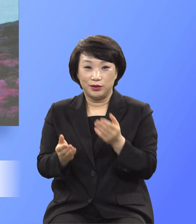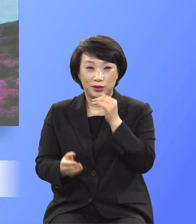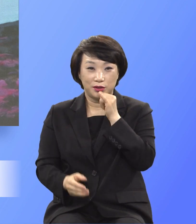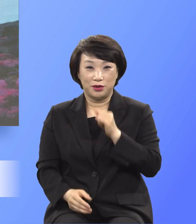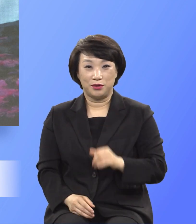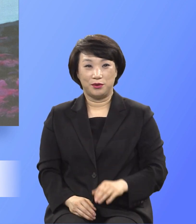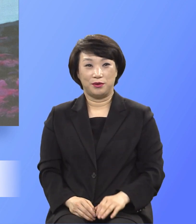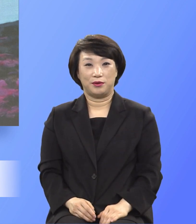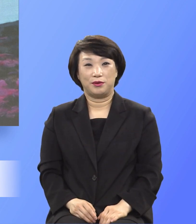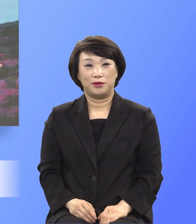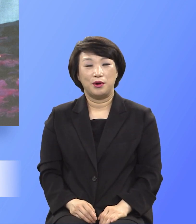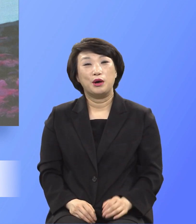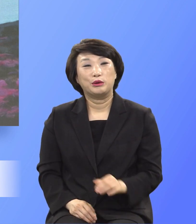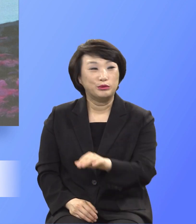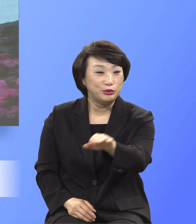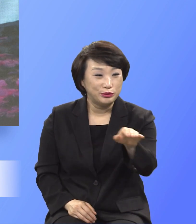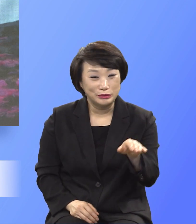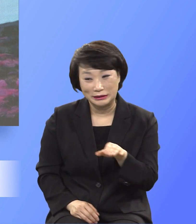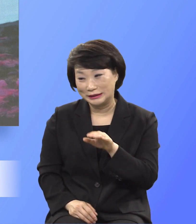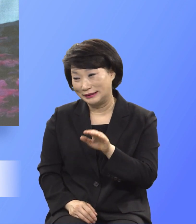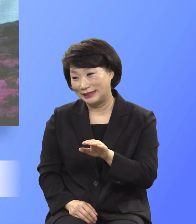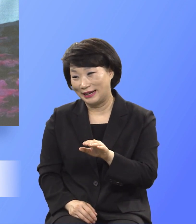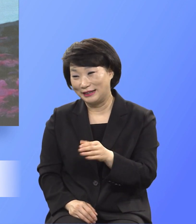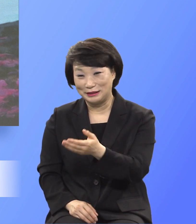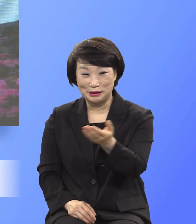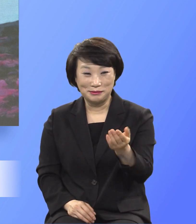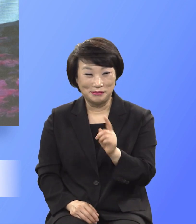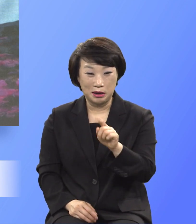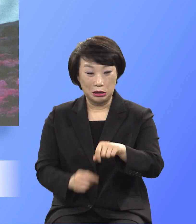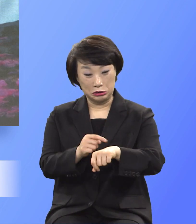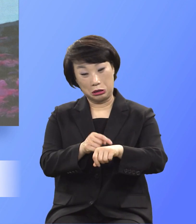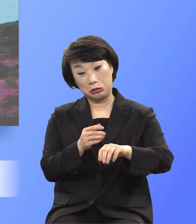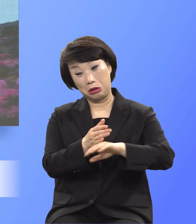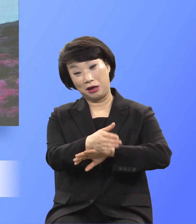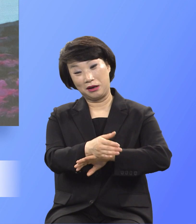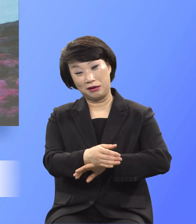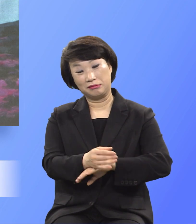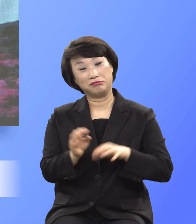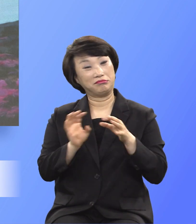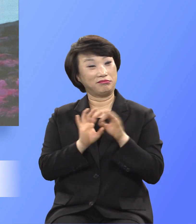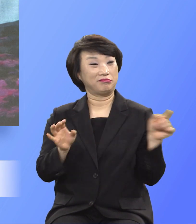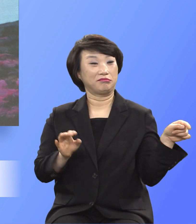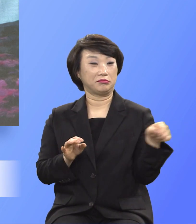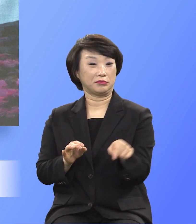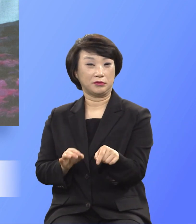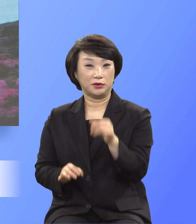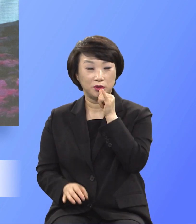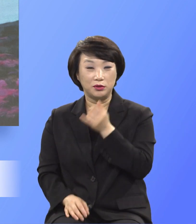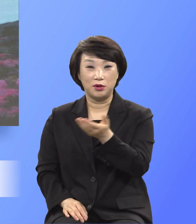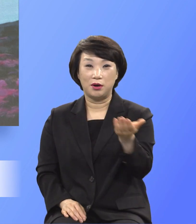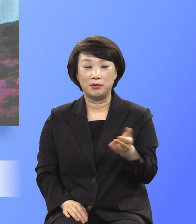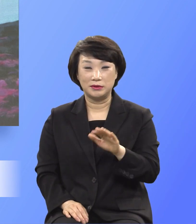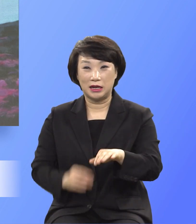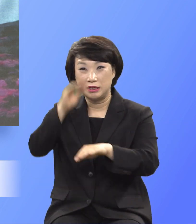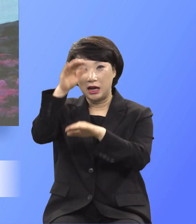우리는 그냥 시간 늦어도 괜찮고 그냥 예배 시간에